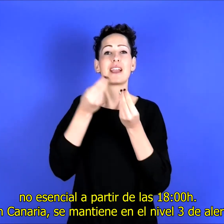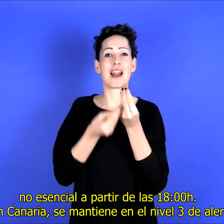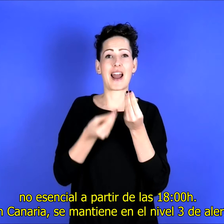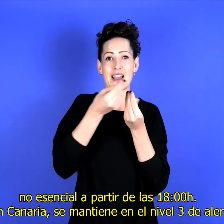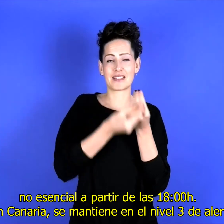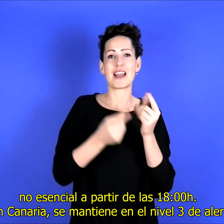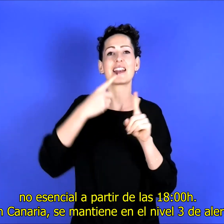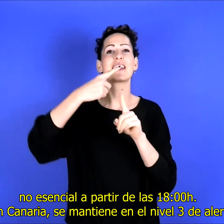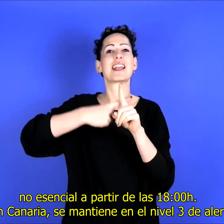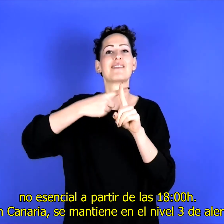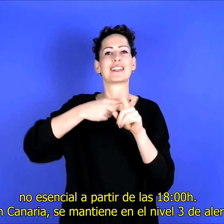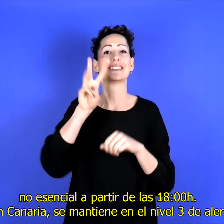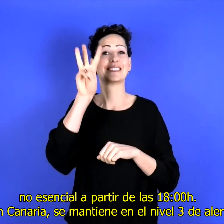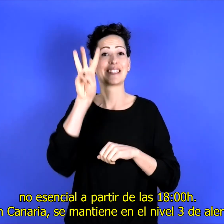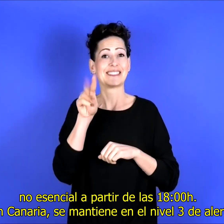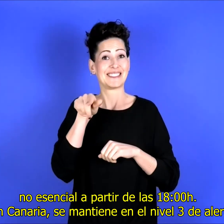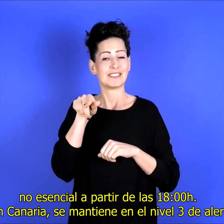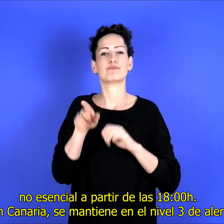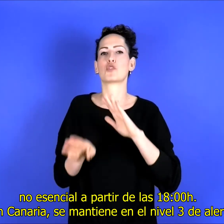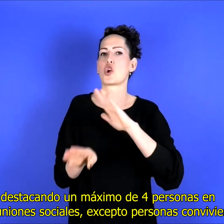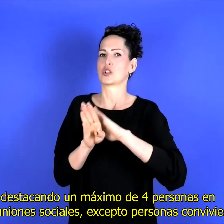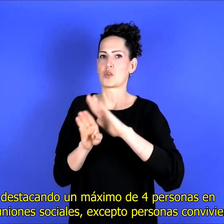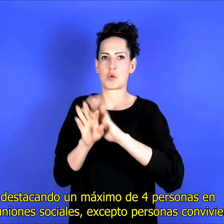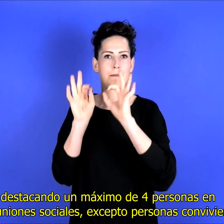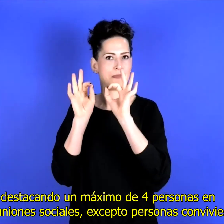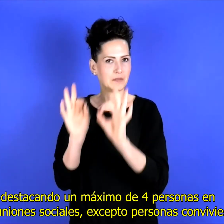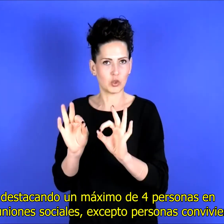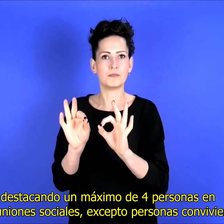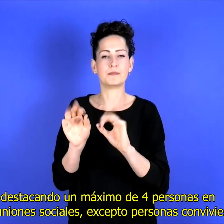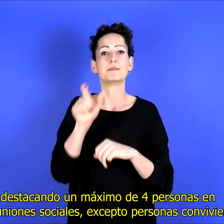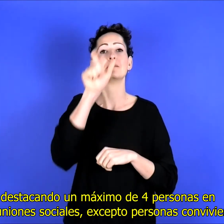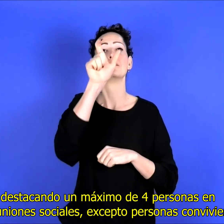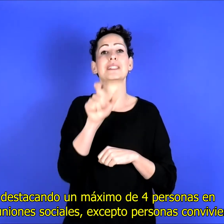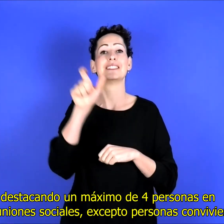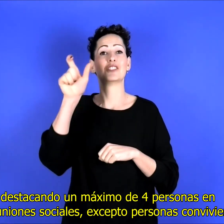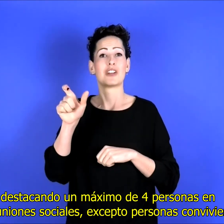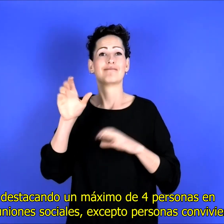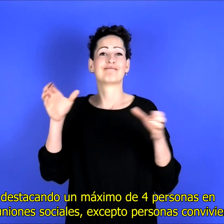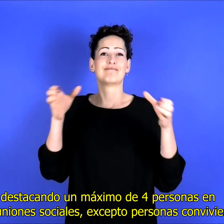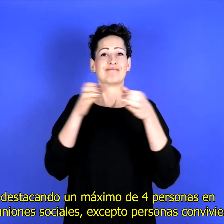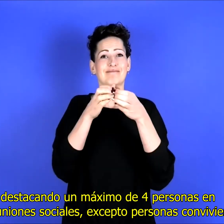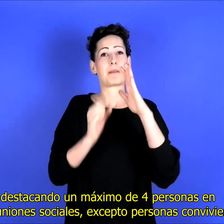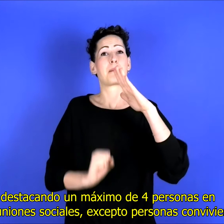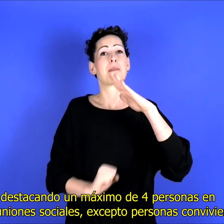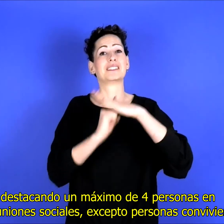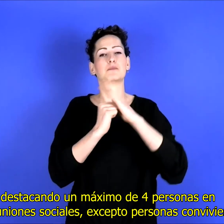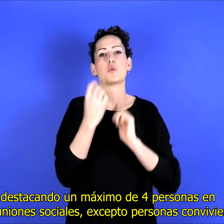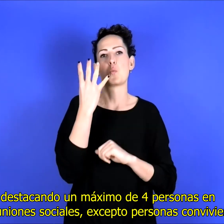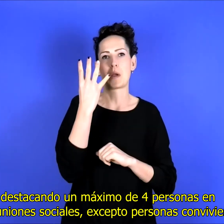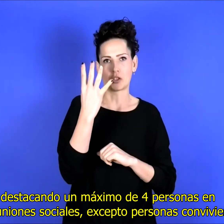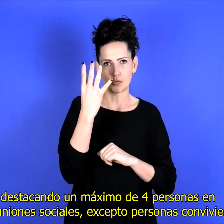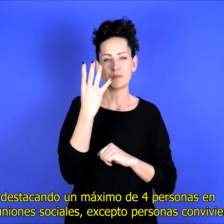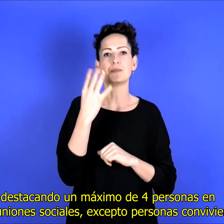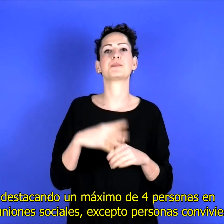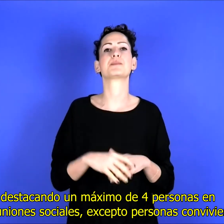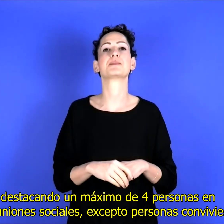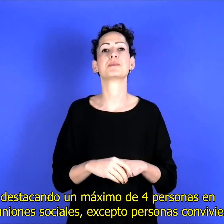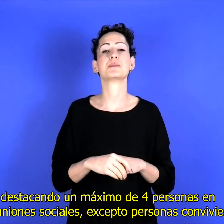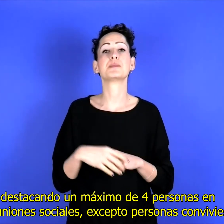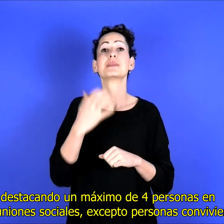Gran Canaria se mantiene en el nivel 3 de alerta, destacando un máximo de cuatro personas en las reuniones